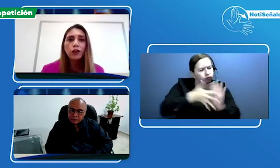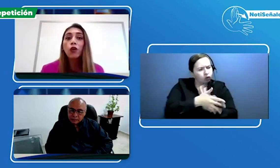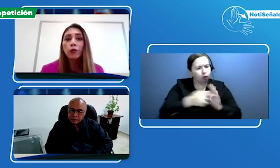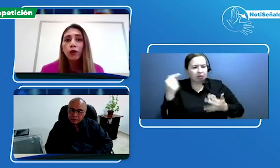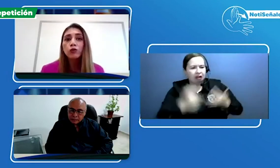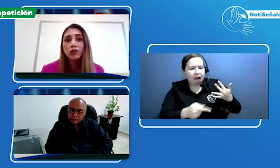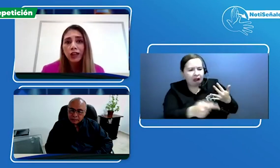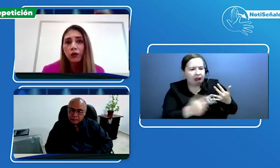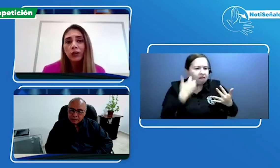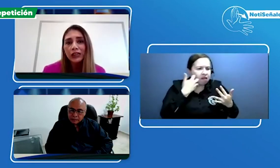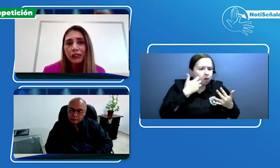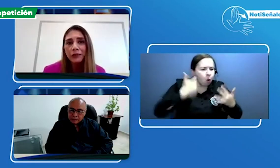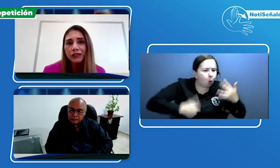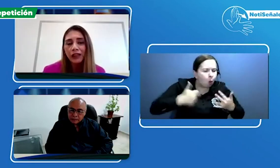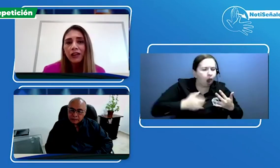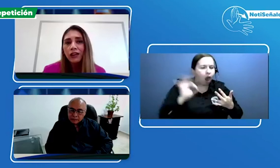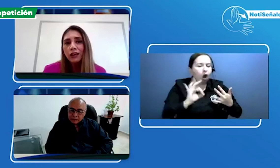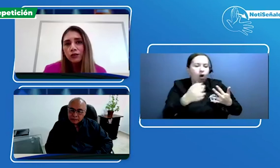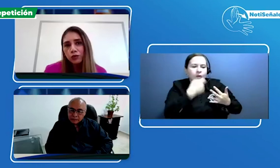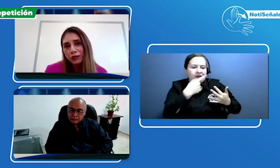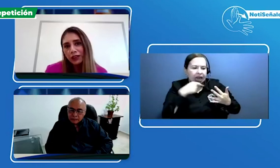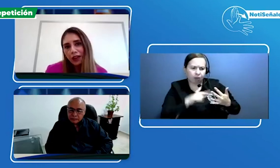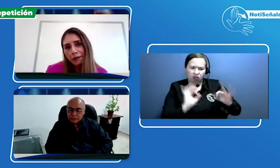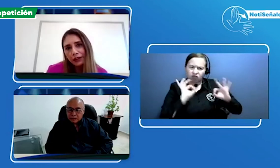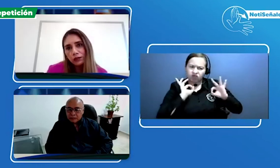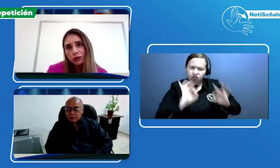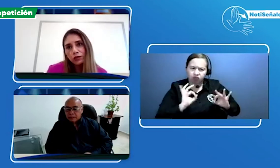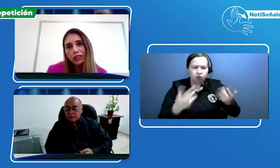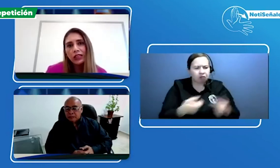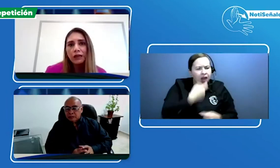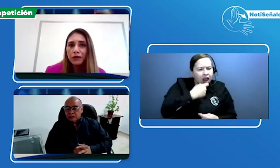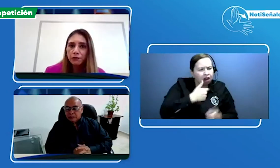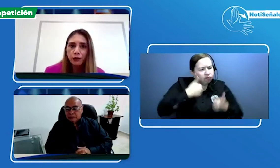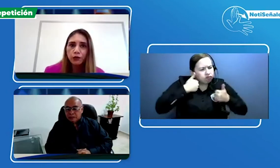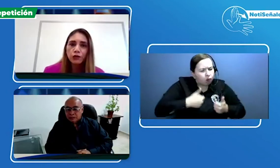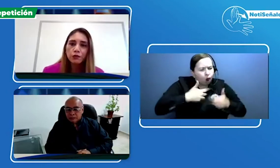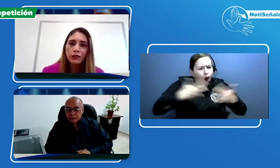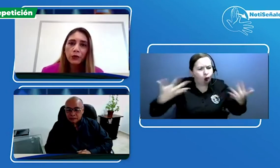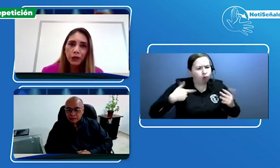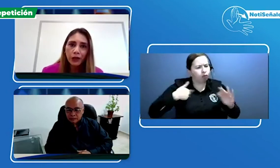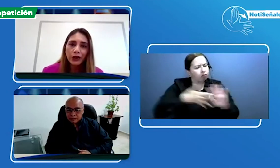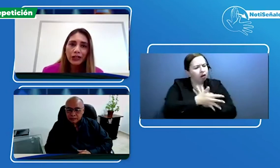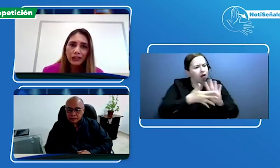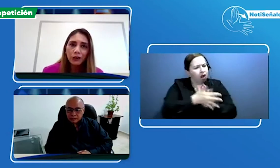de cómo usar correctamente los medicamentos y demás productos para cuidar y salud.